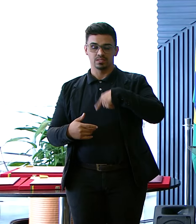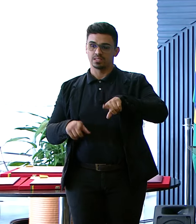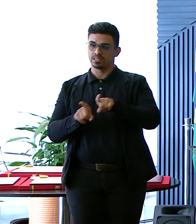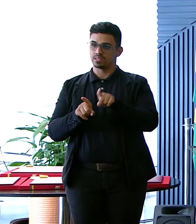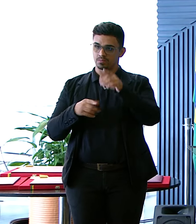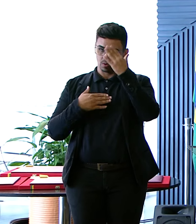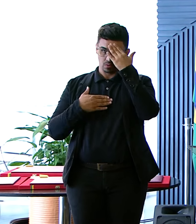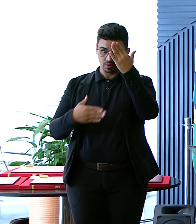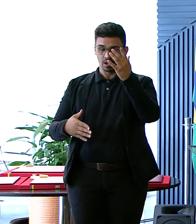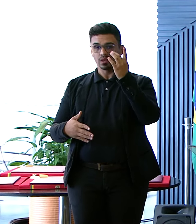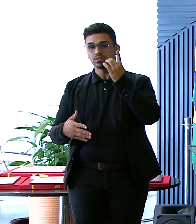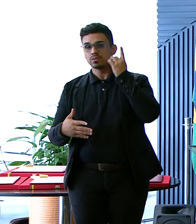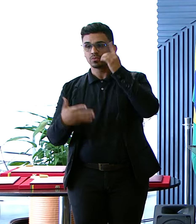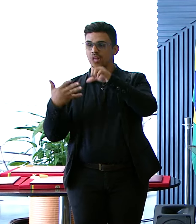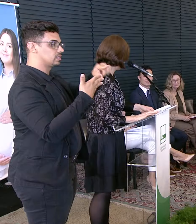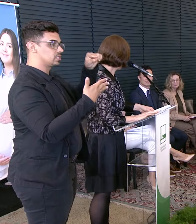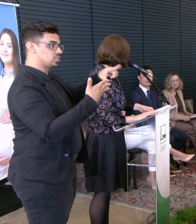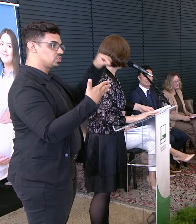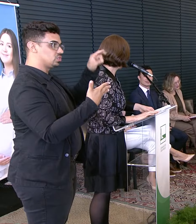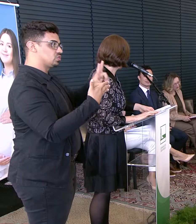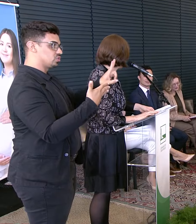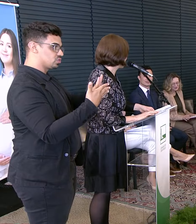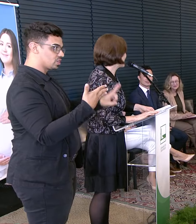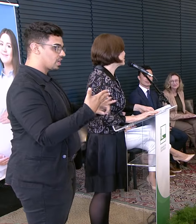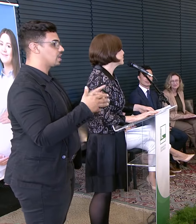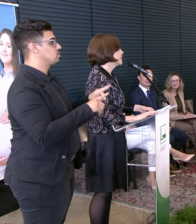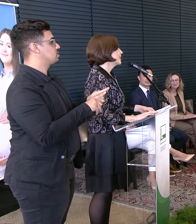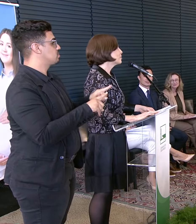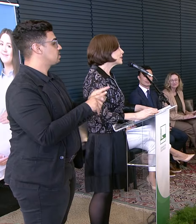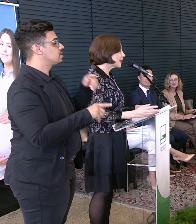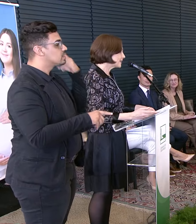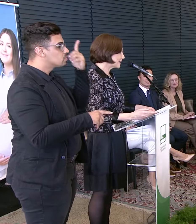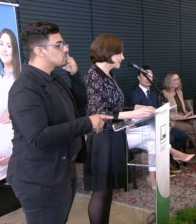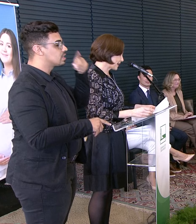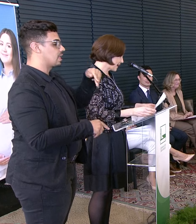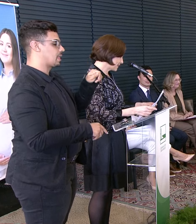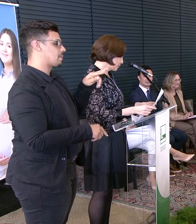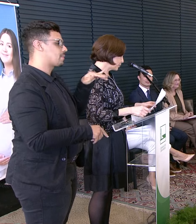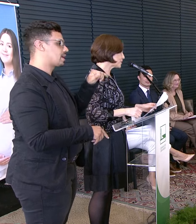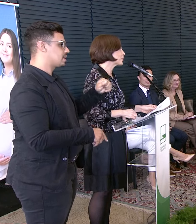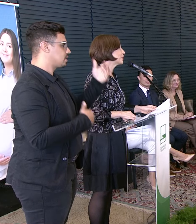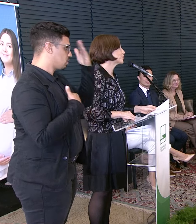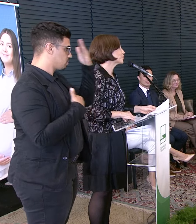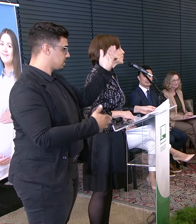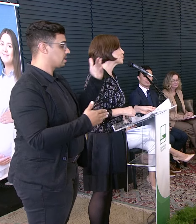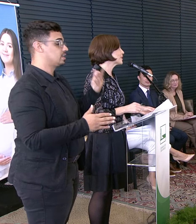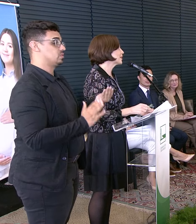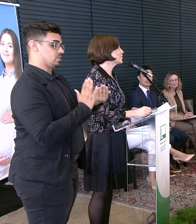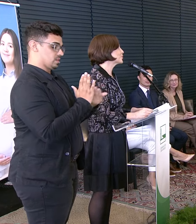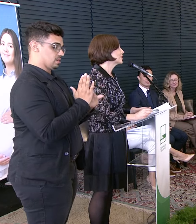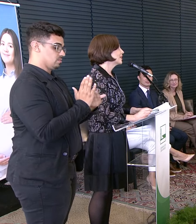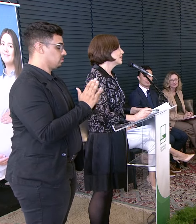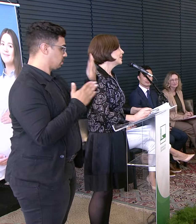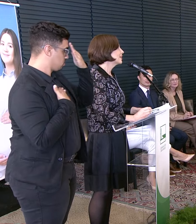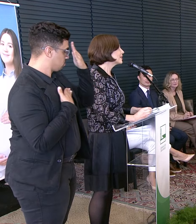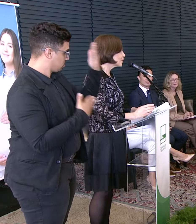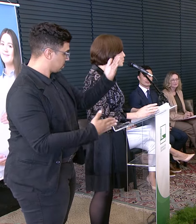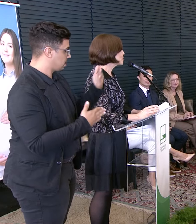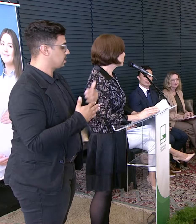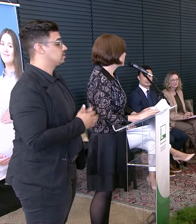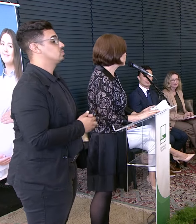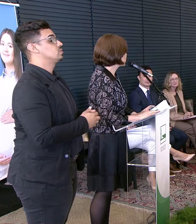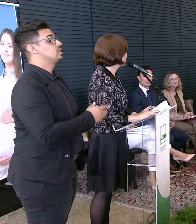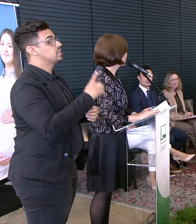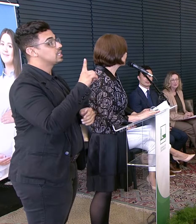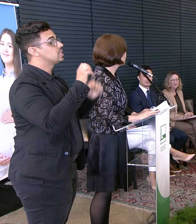deputados Que indicaram Obrigada Deputada Maria do Rosário Obrigada A essa casa Por nos acolher Todos os anos E que